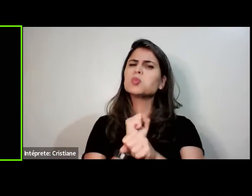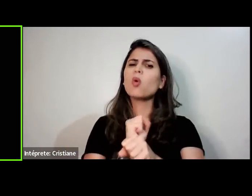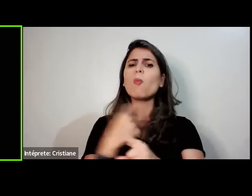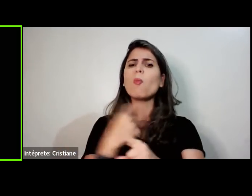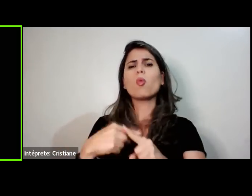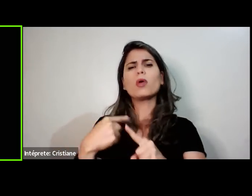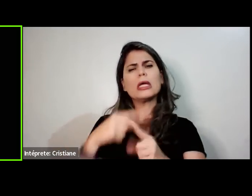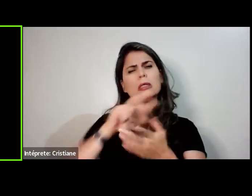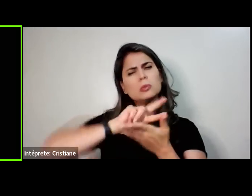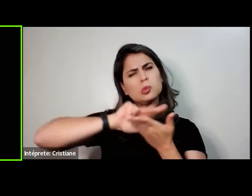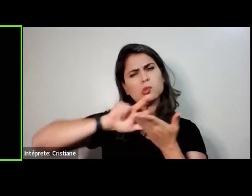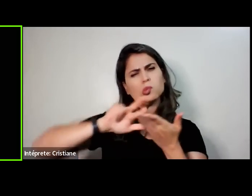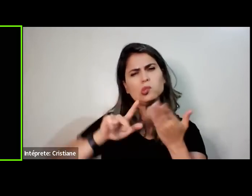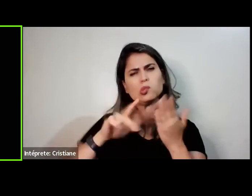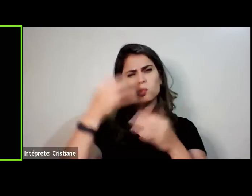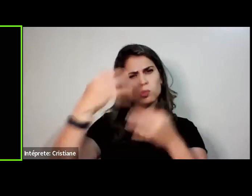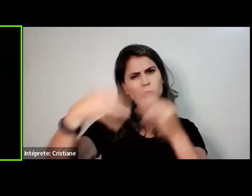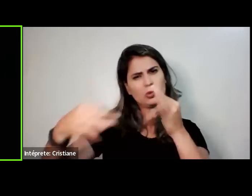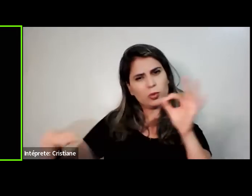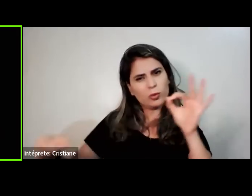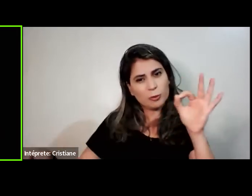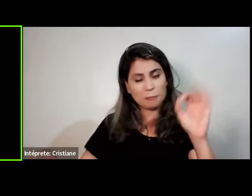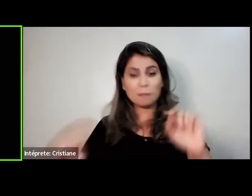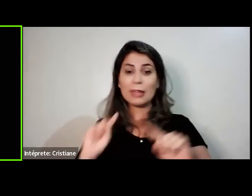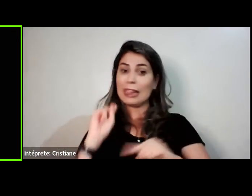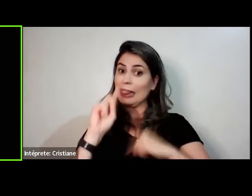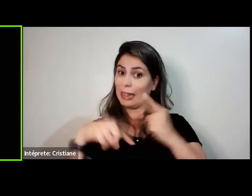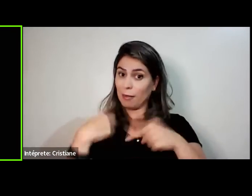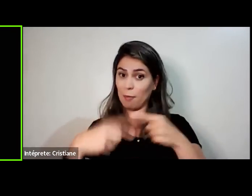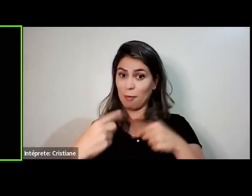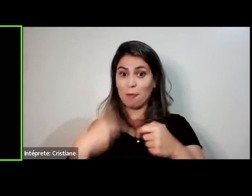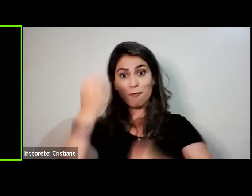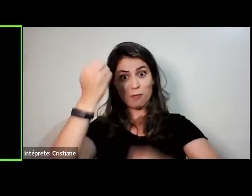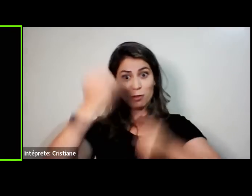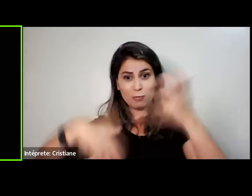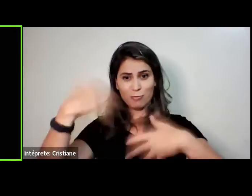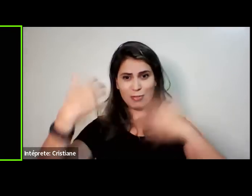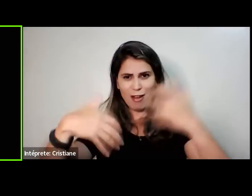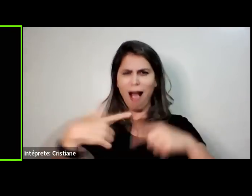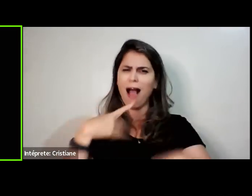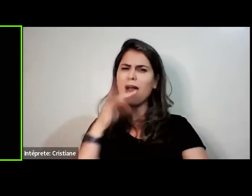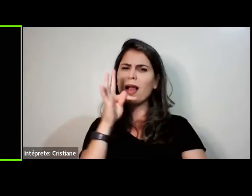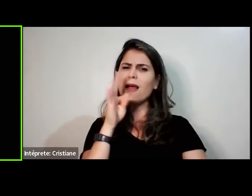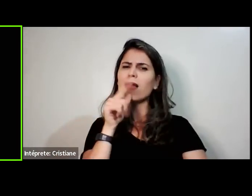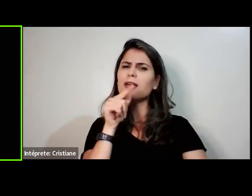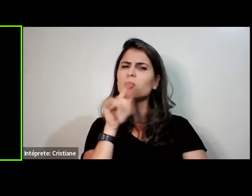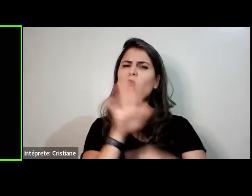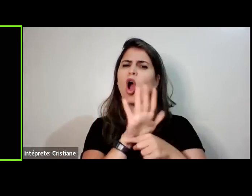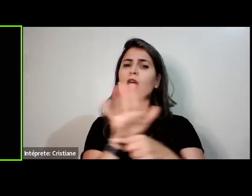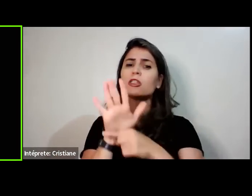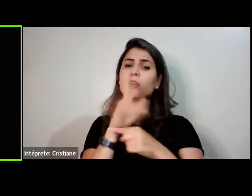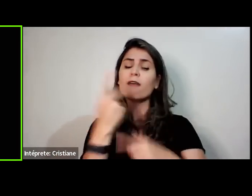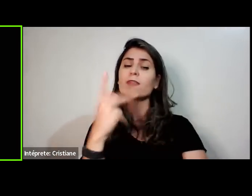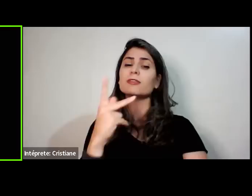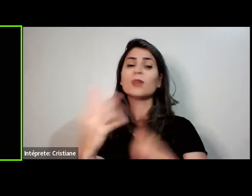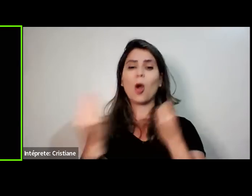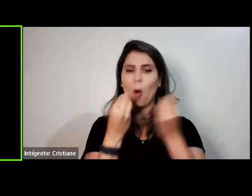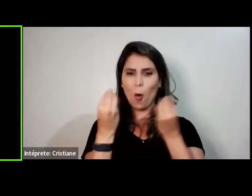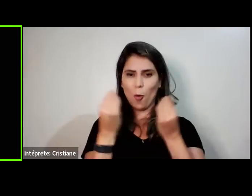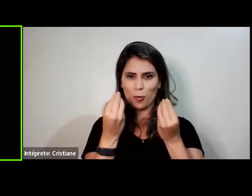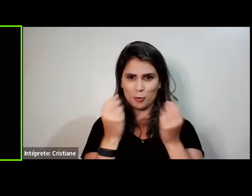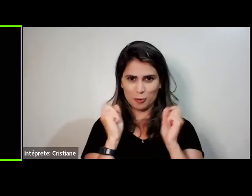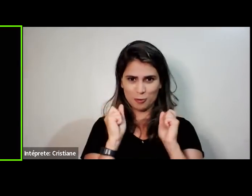vai vir falando como esse projeto pode te ajudar. Tá bom? Então vamos começar a palestra. Ah,